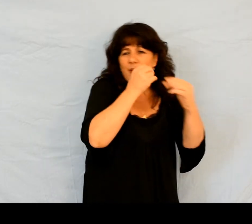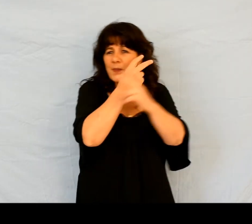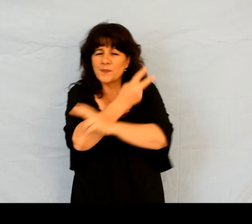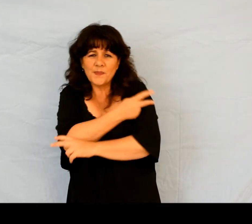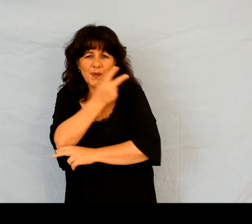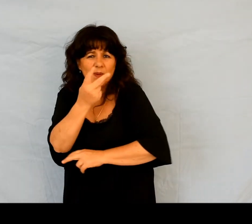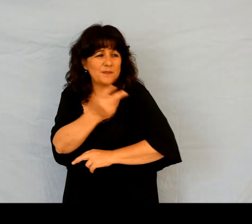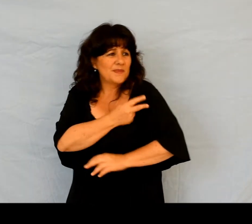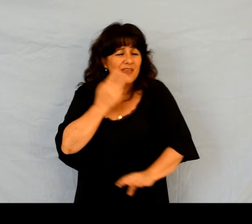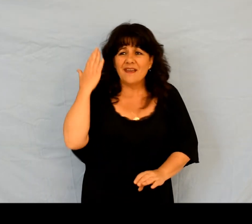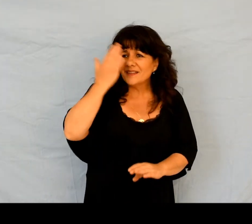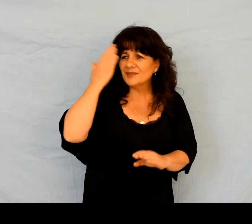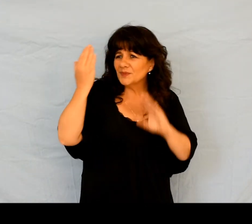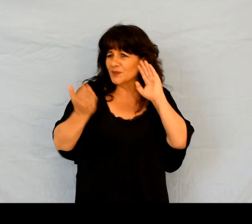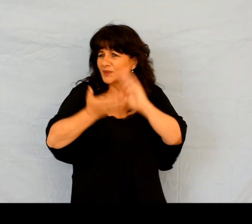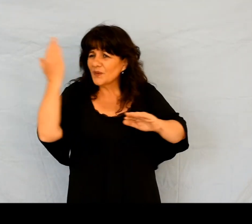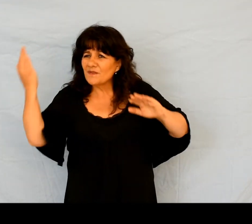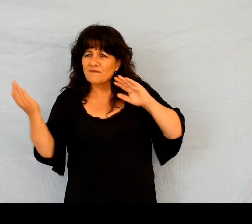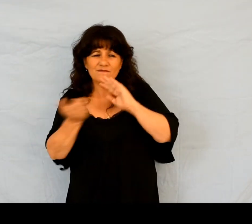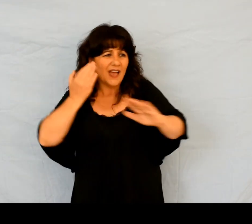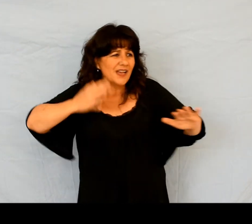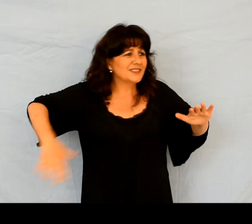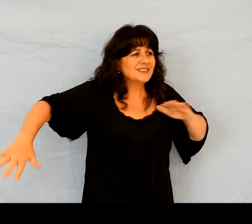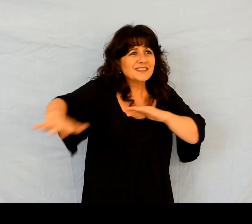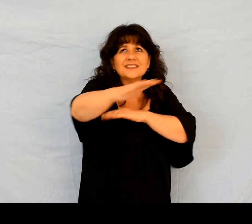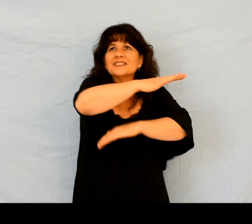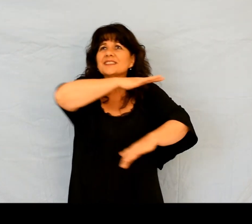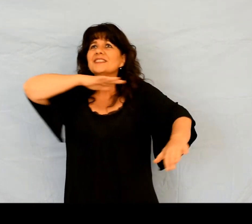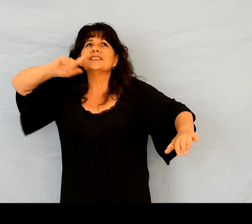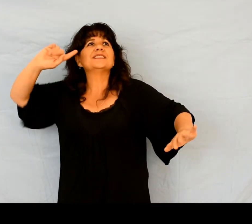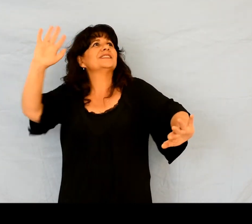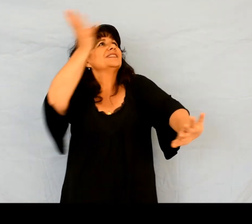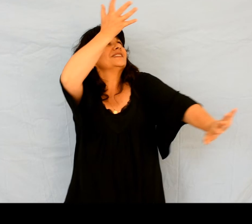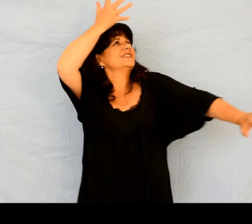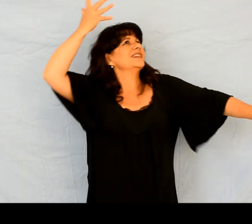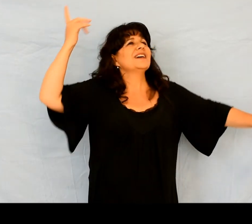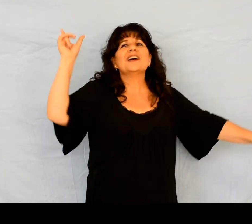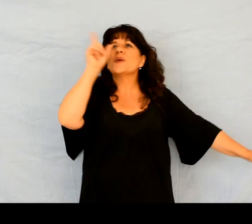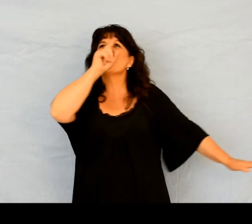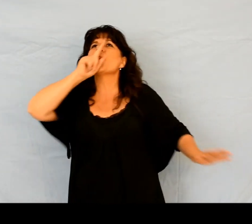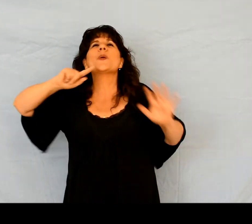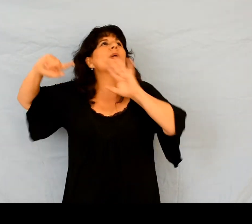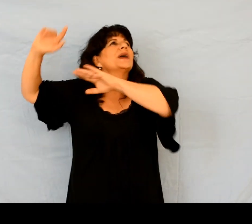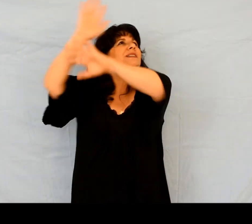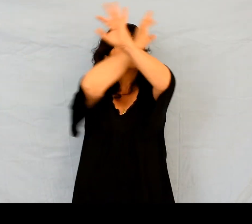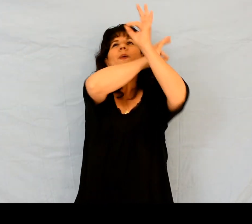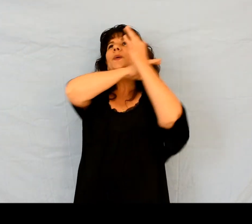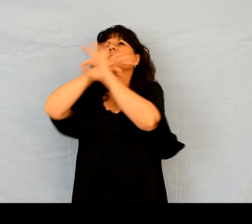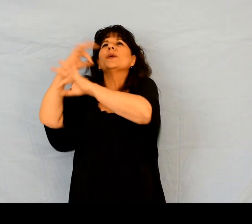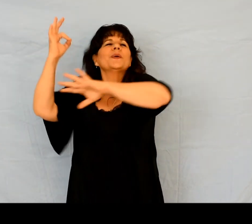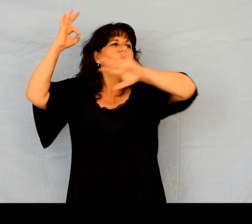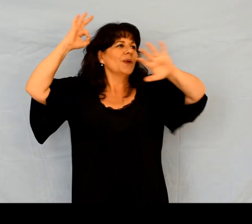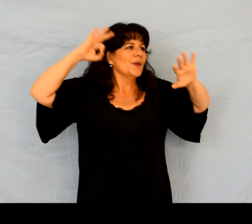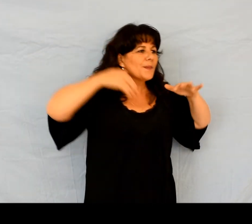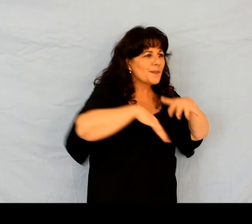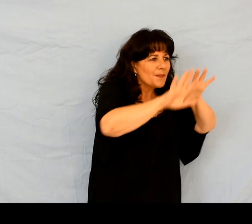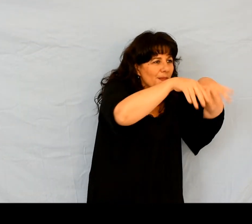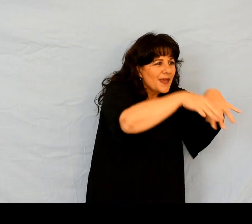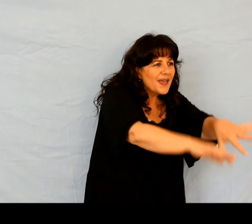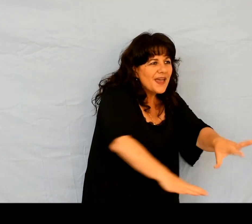Les oiseaux du ciel et les poissons de la mer. Tout ce qui vit, tout ce qui va,